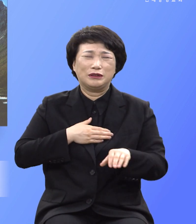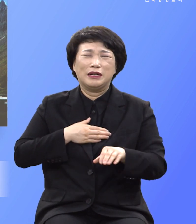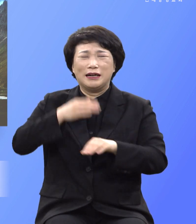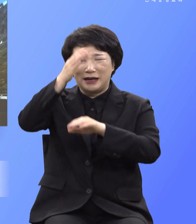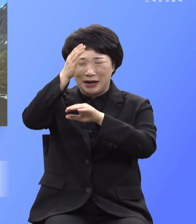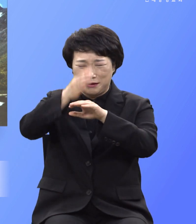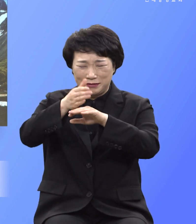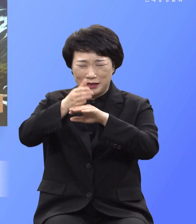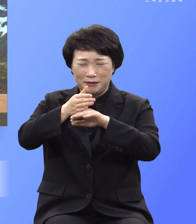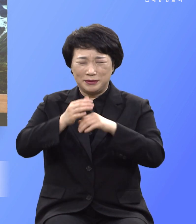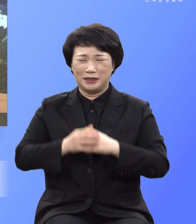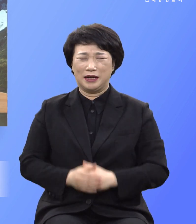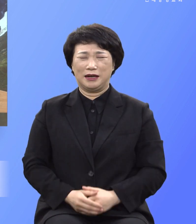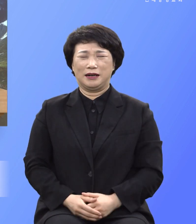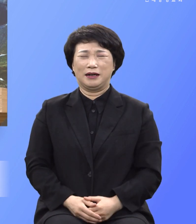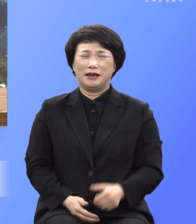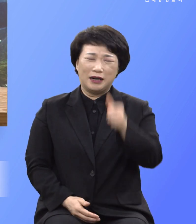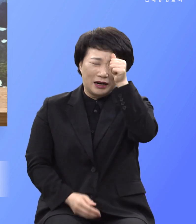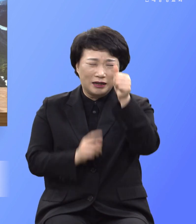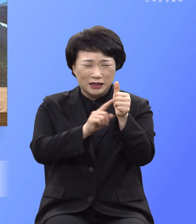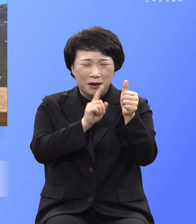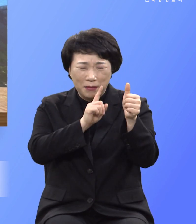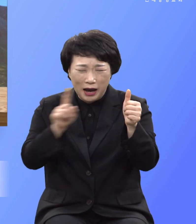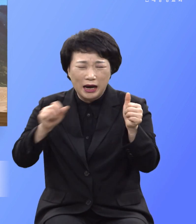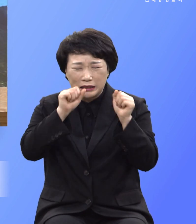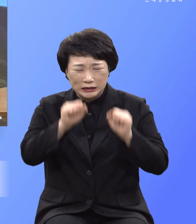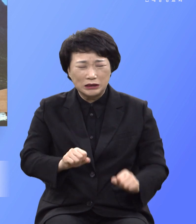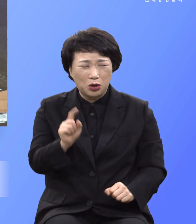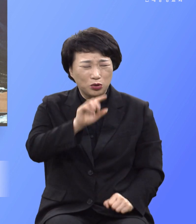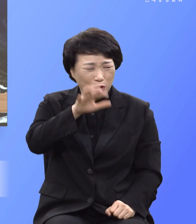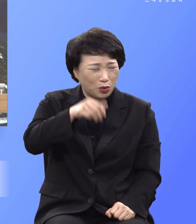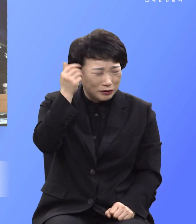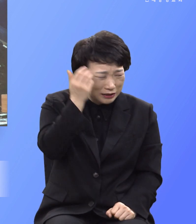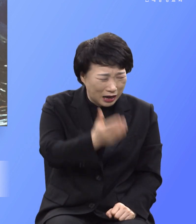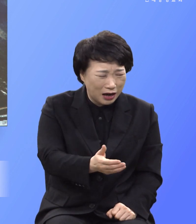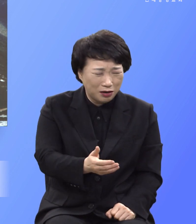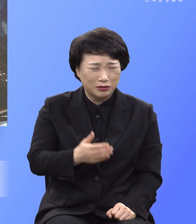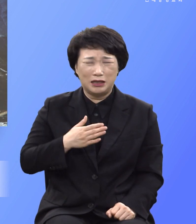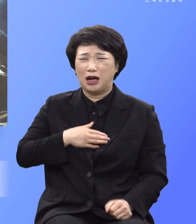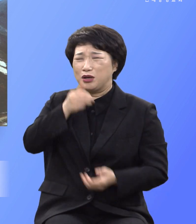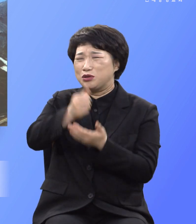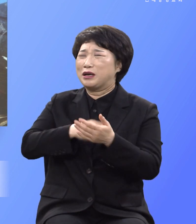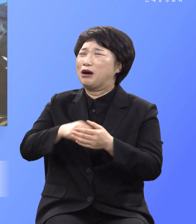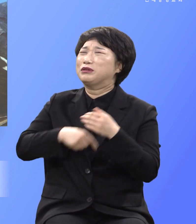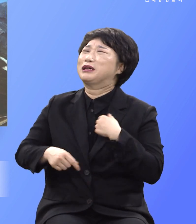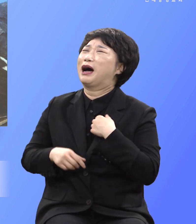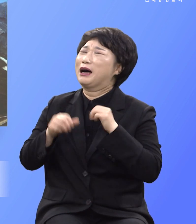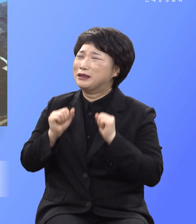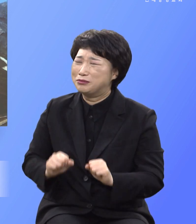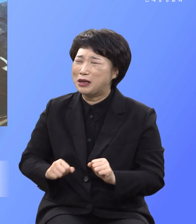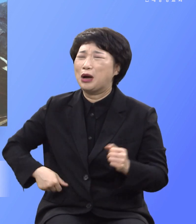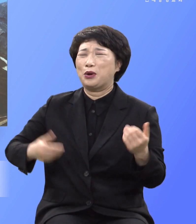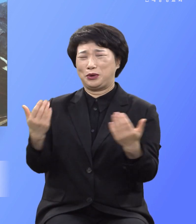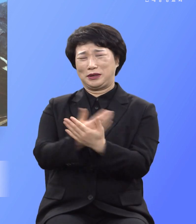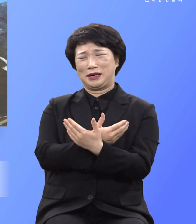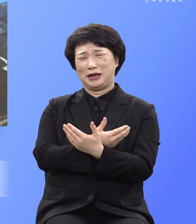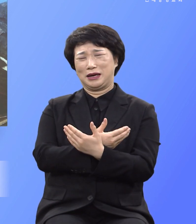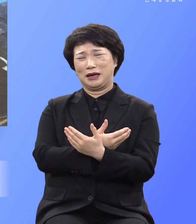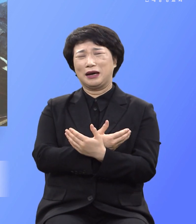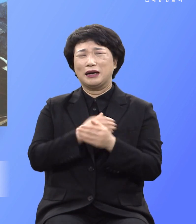아다마 내가 어디에 있느냐 내가 죄 안에서 여기 있다고 회개했습니다 앞으로